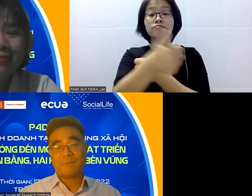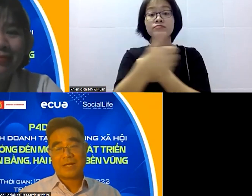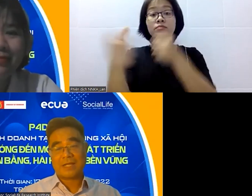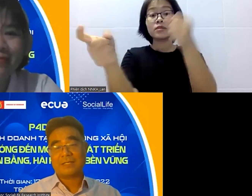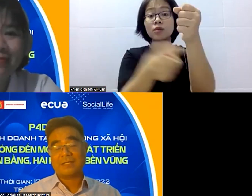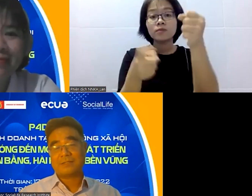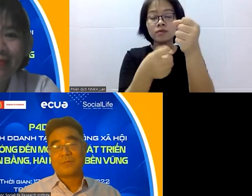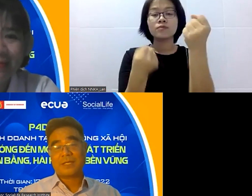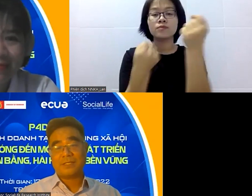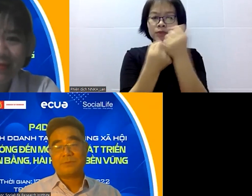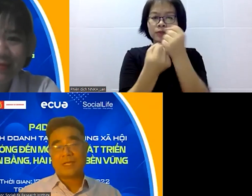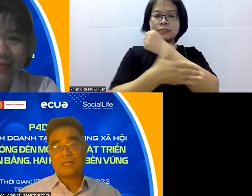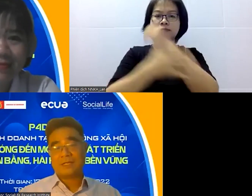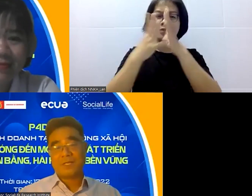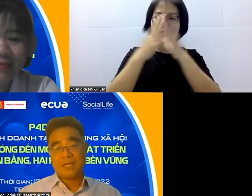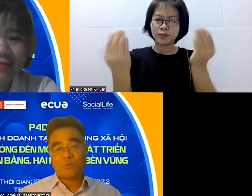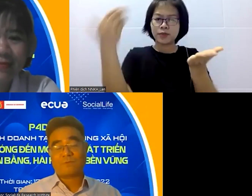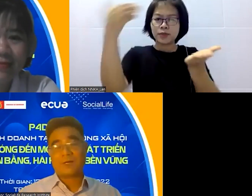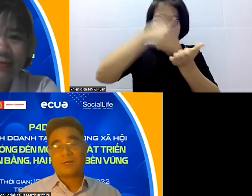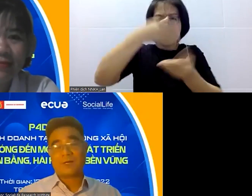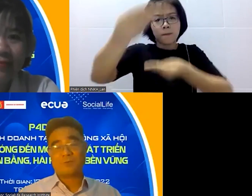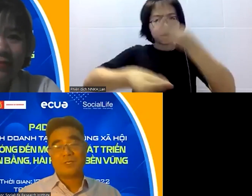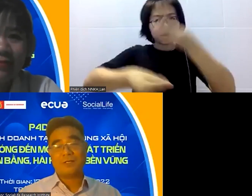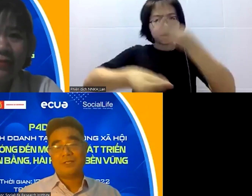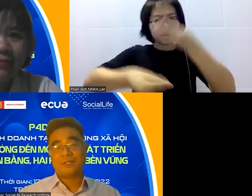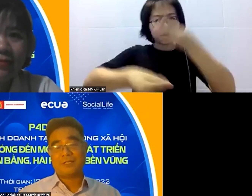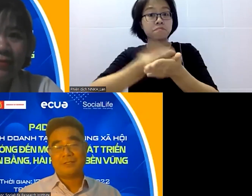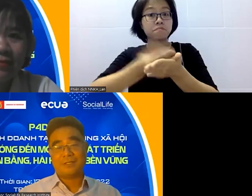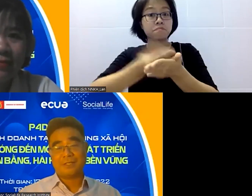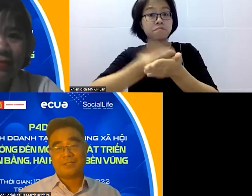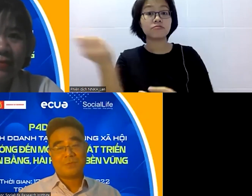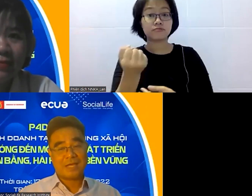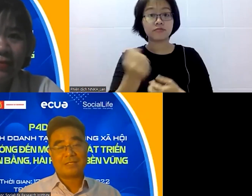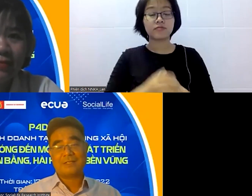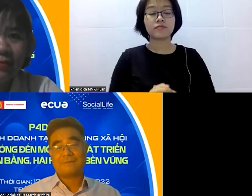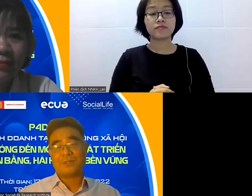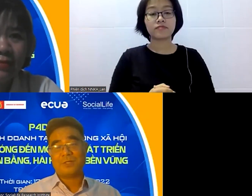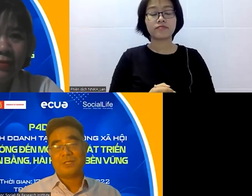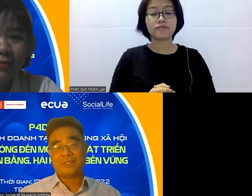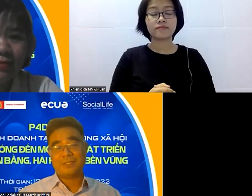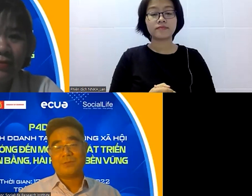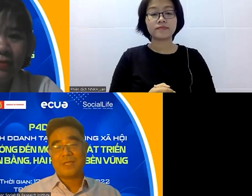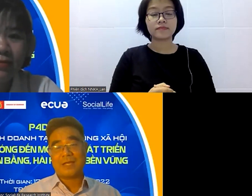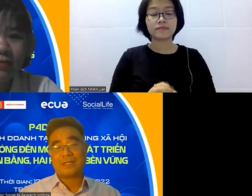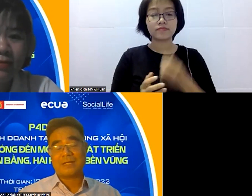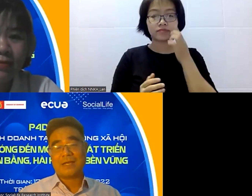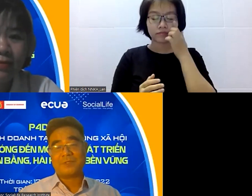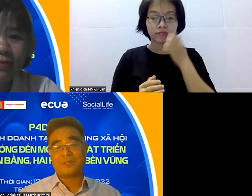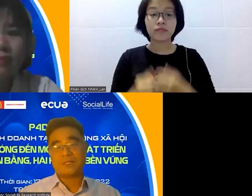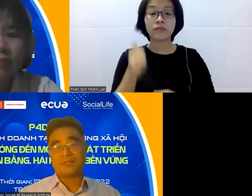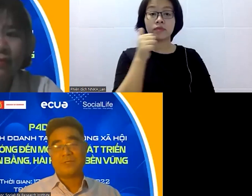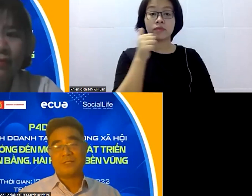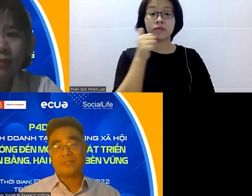cơ hội để bán hàng sau đây thì chúng ta thì lại thuộc vào trung giới những cái người trung gian và đôi khi cái người trung gian